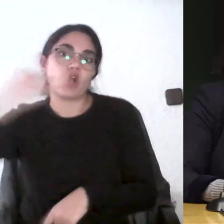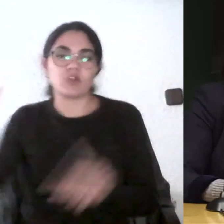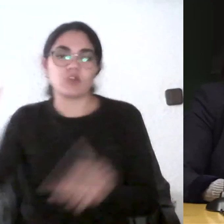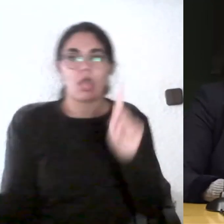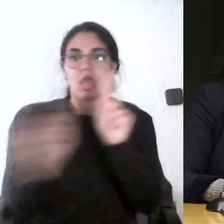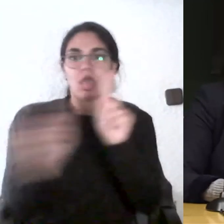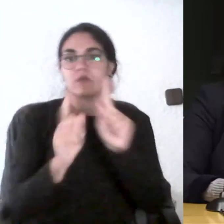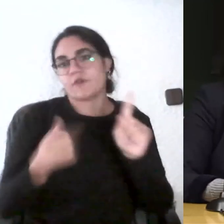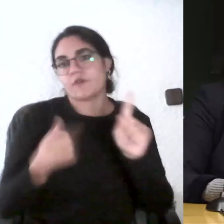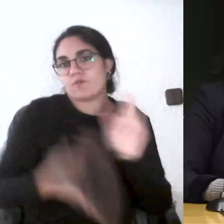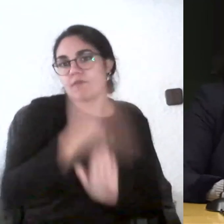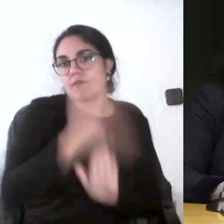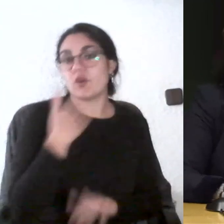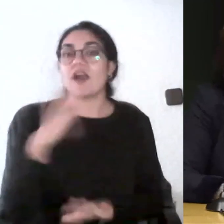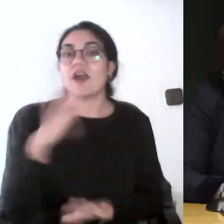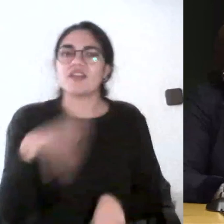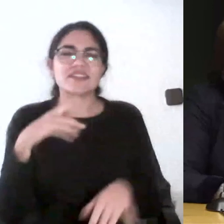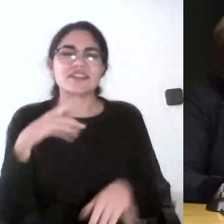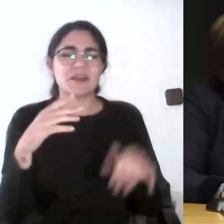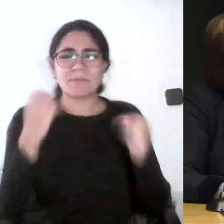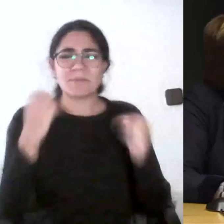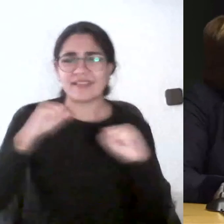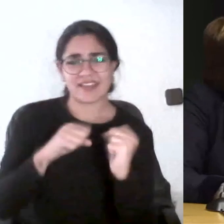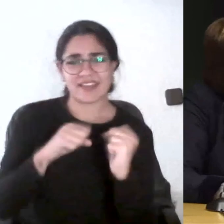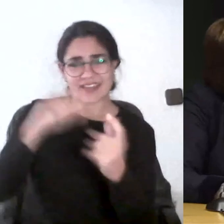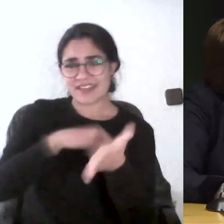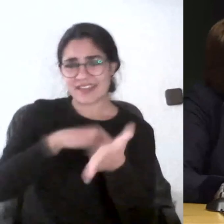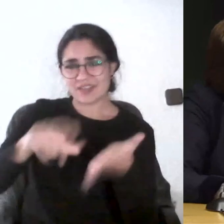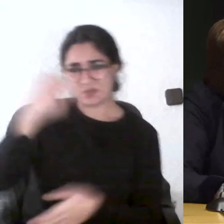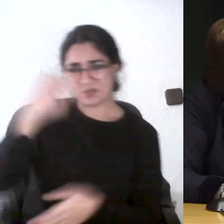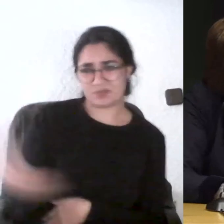prácticas que tienen que avisar en casa y al final evidentemente están